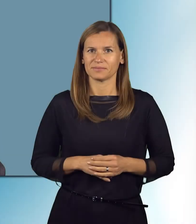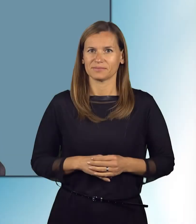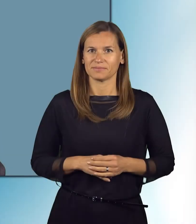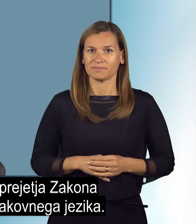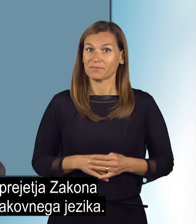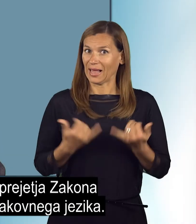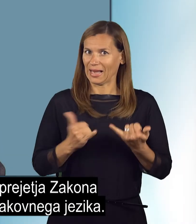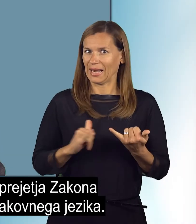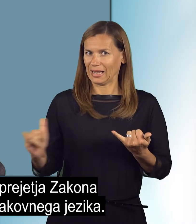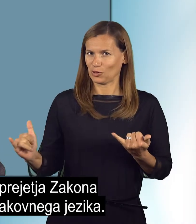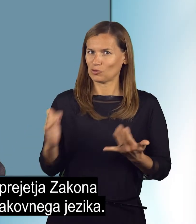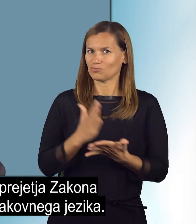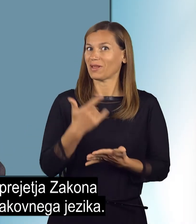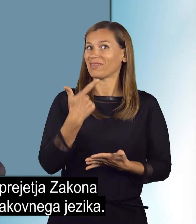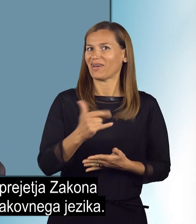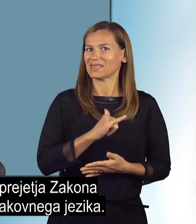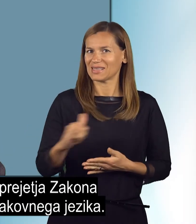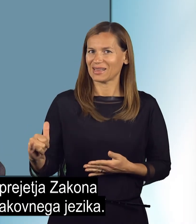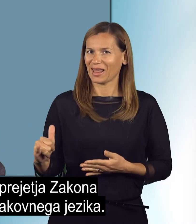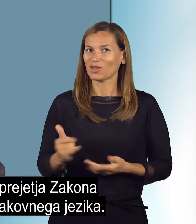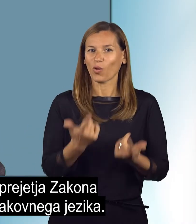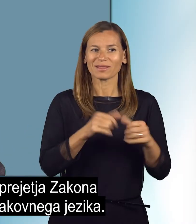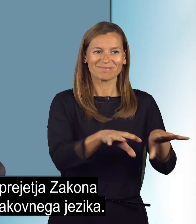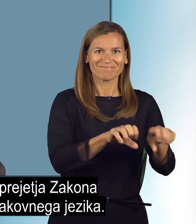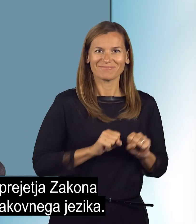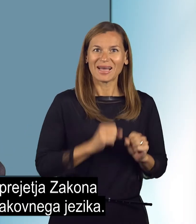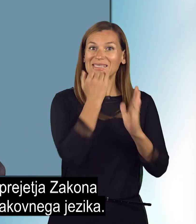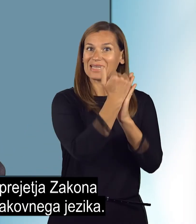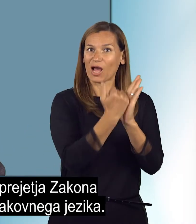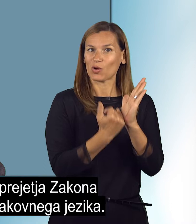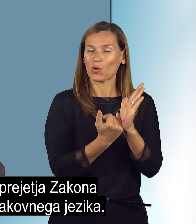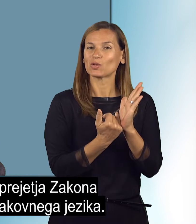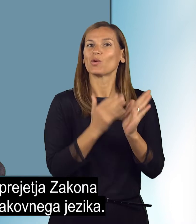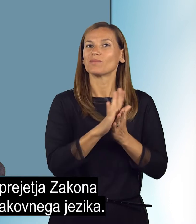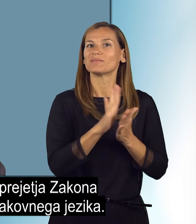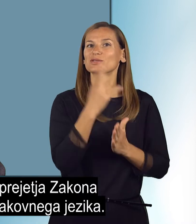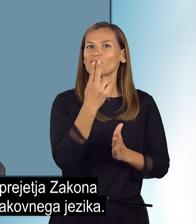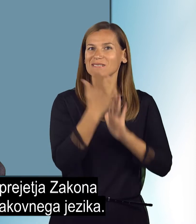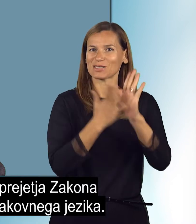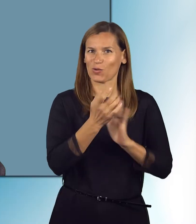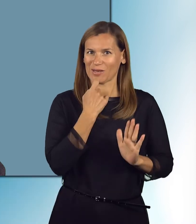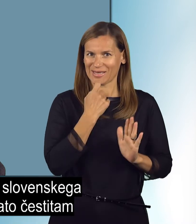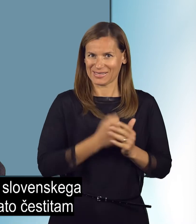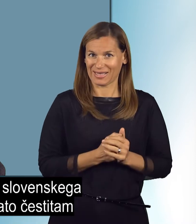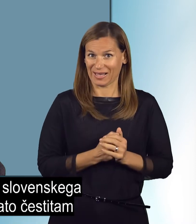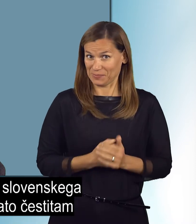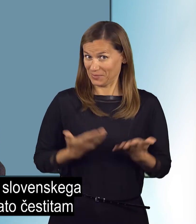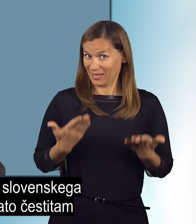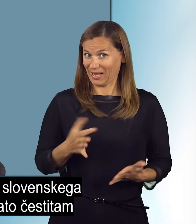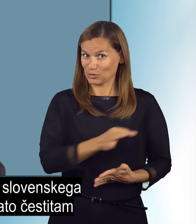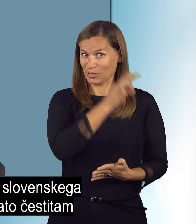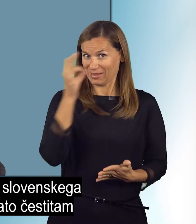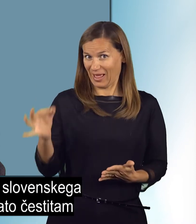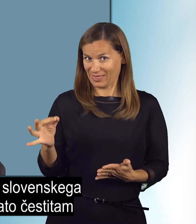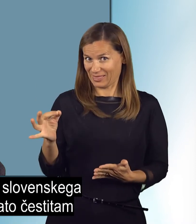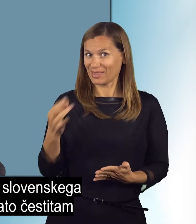Letos mineva 20 let od sprejetja zakona v uporabi slovenskega znakovnega jezika. Ob današnjem dnevu